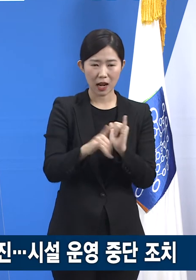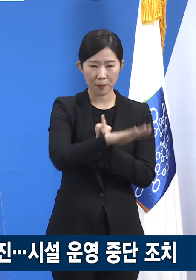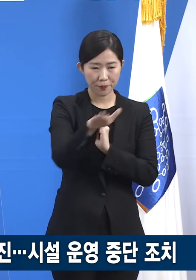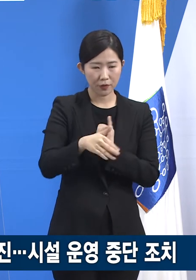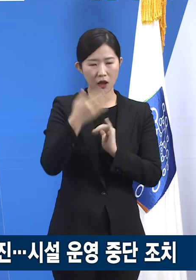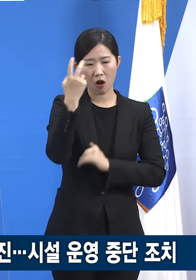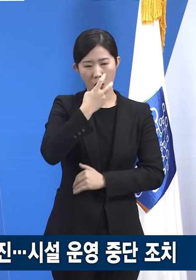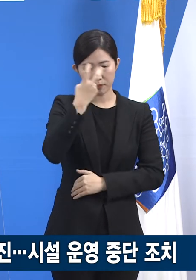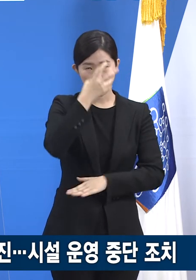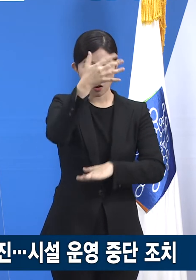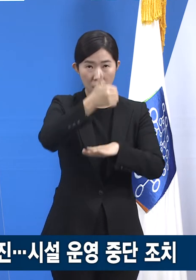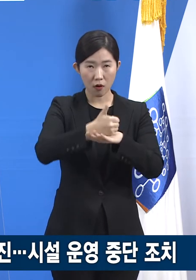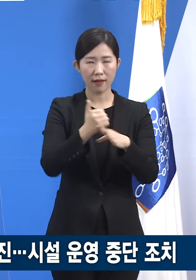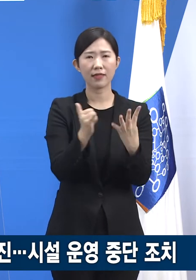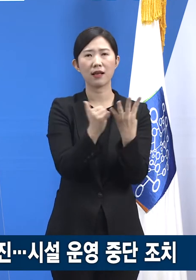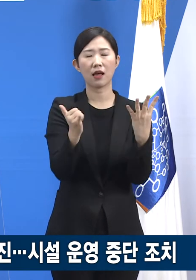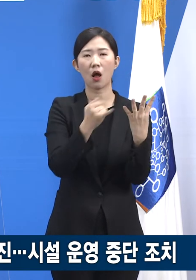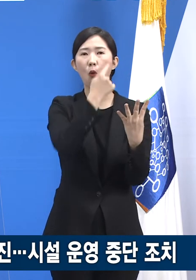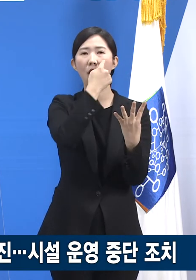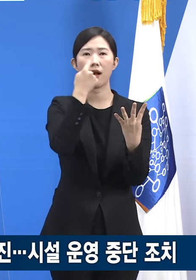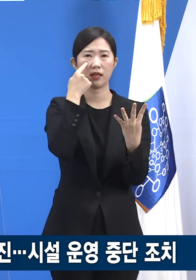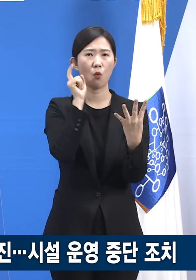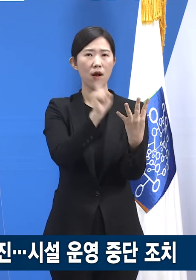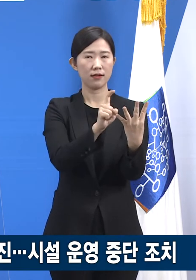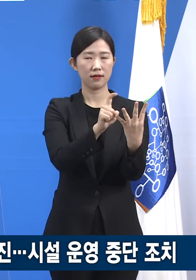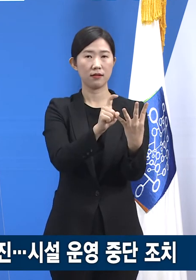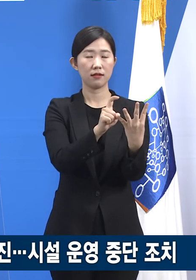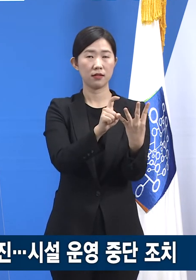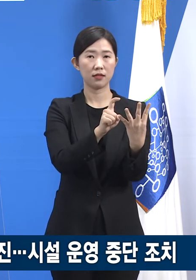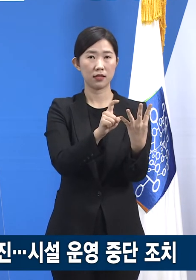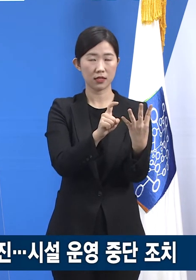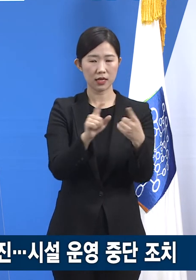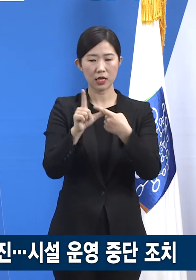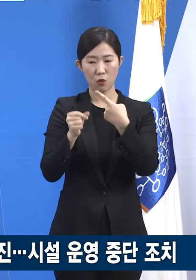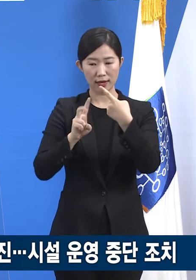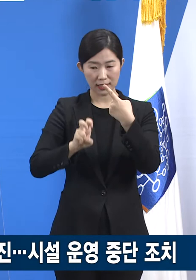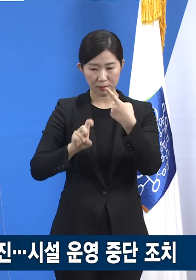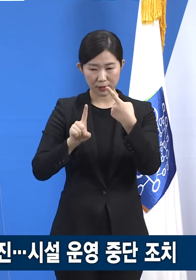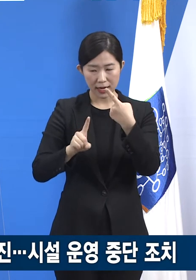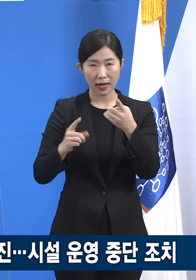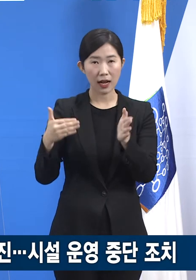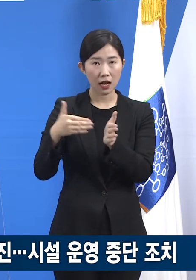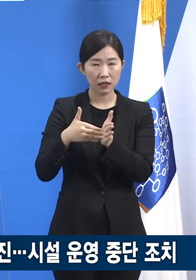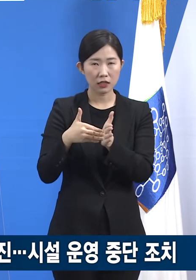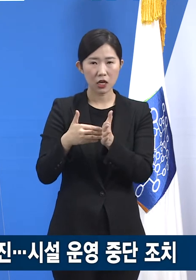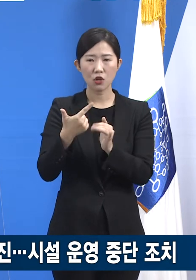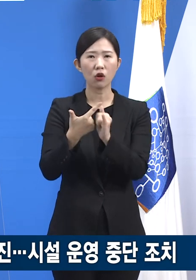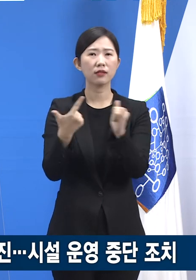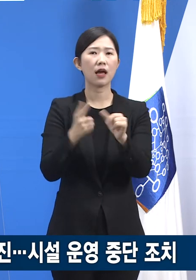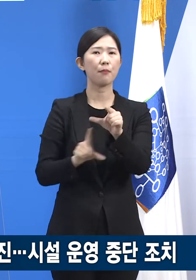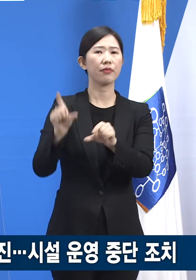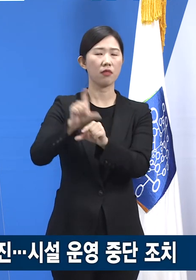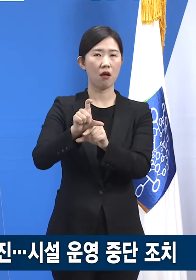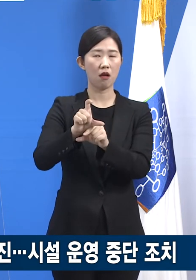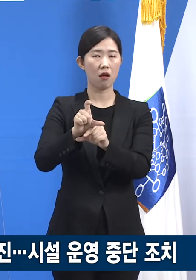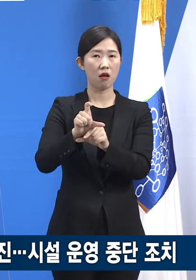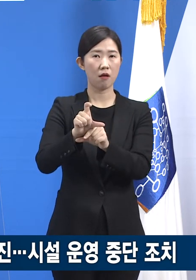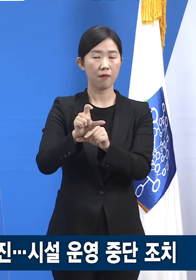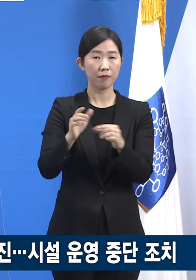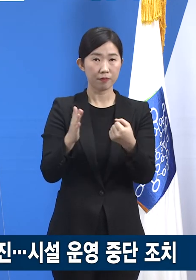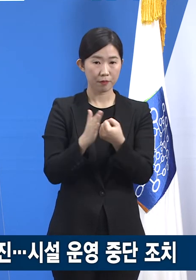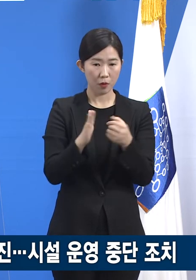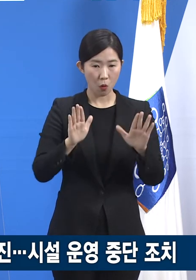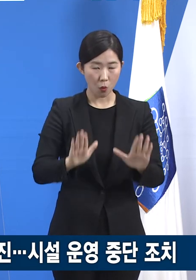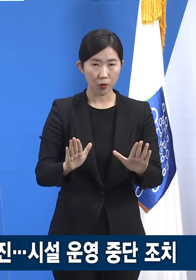4명이 확진 판정을 받은 후 21일까지 6명이 추가 확진 판정을 받으며 21일 0시 기준